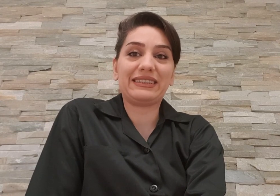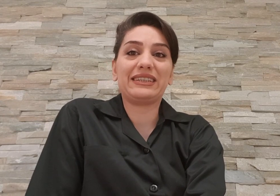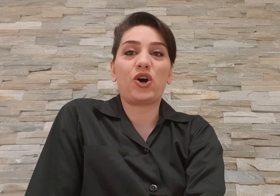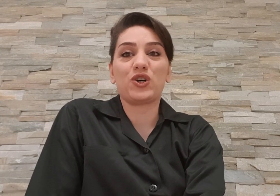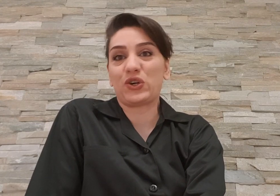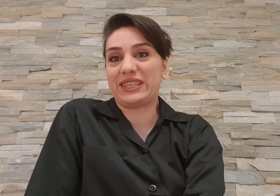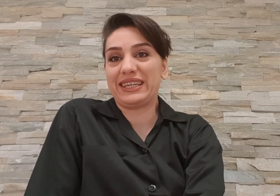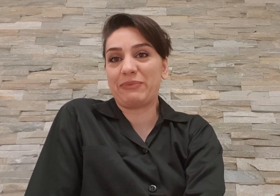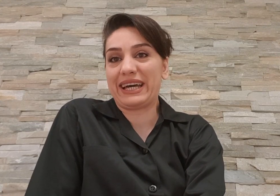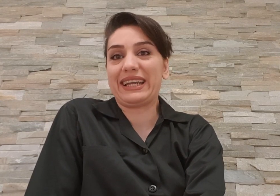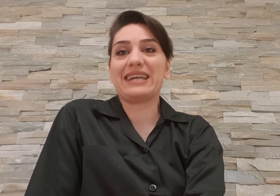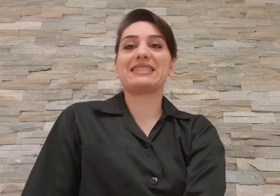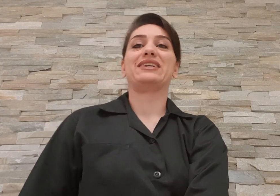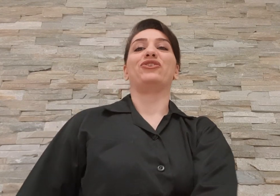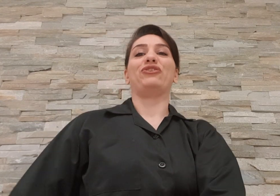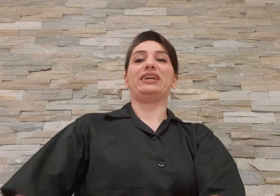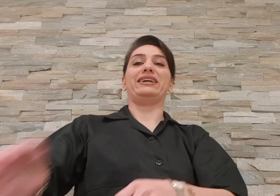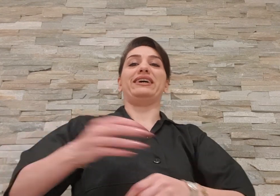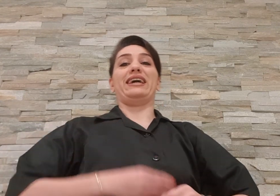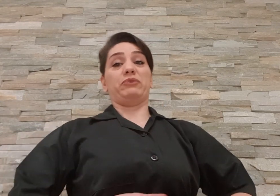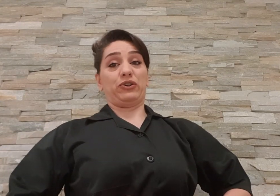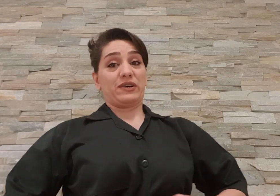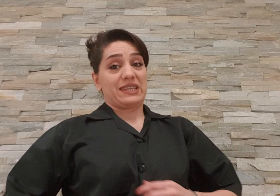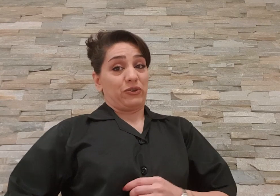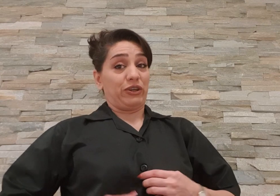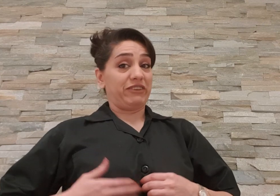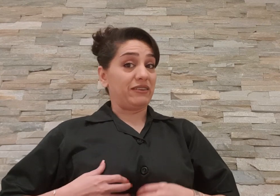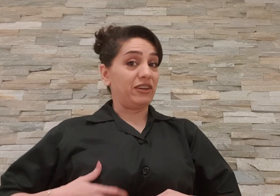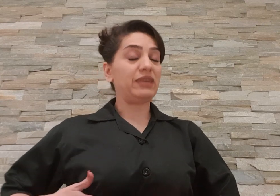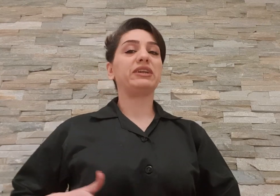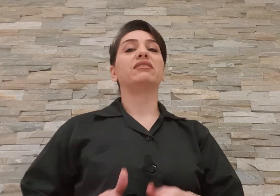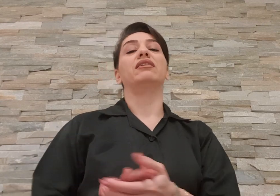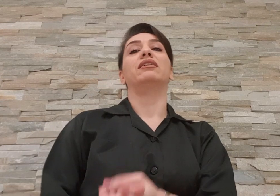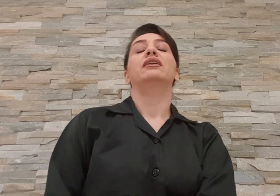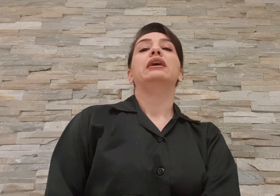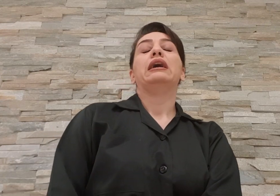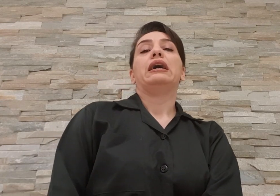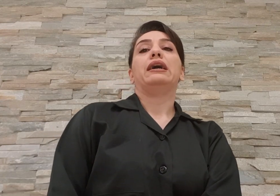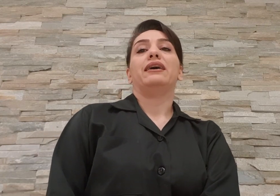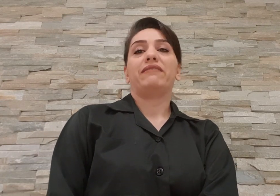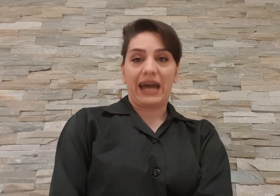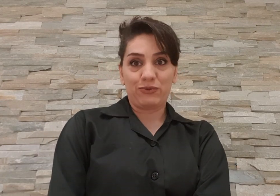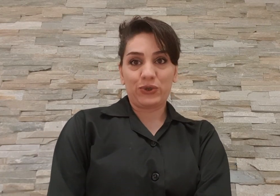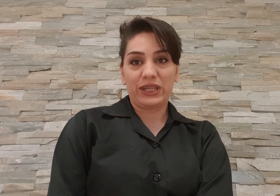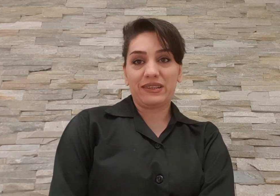آزادی من از زندانهای امریکا زندانهای فدرال امریکا و همچنین